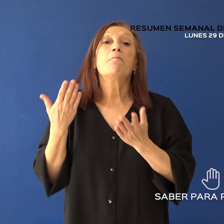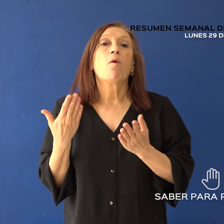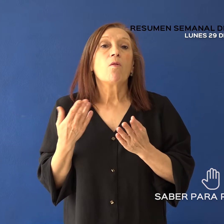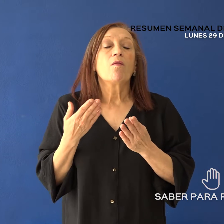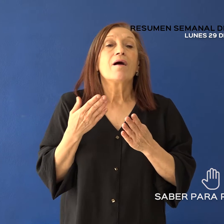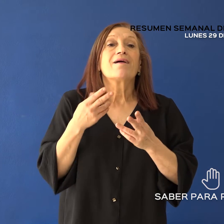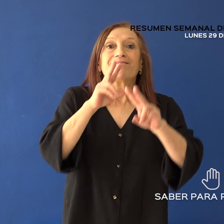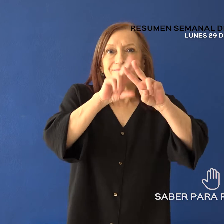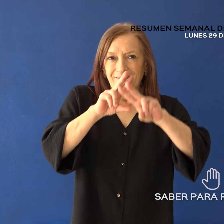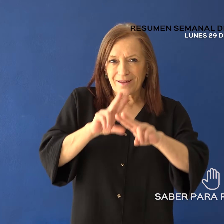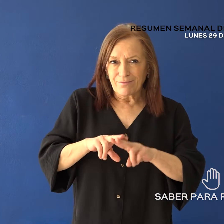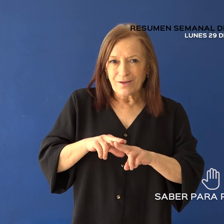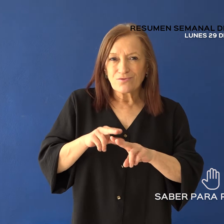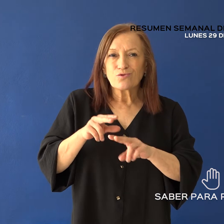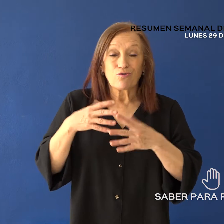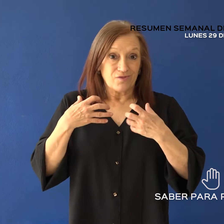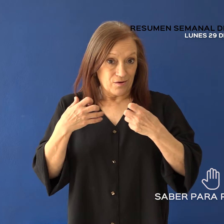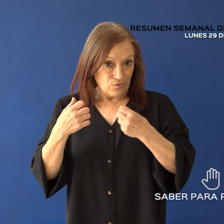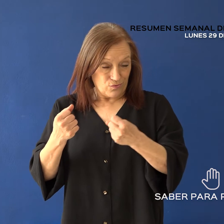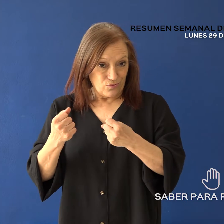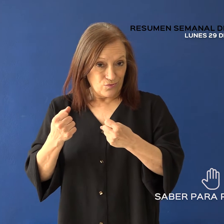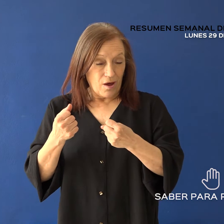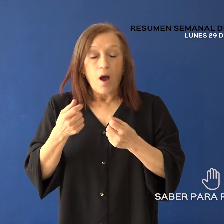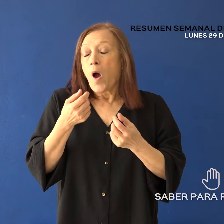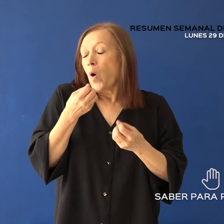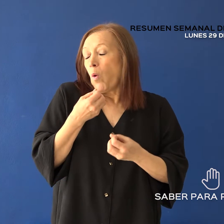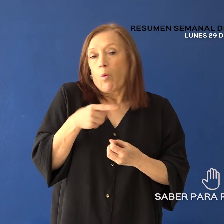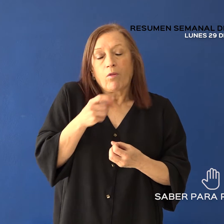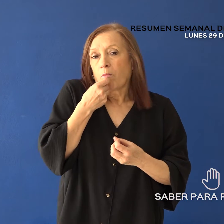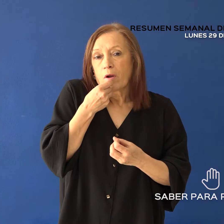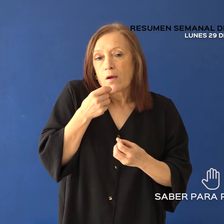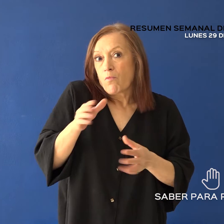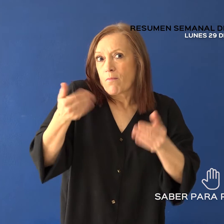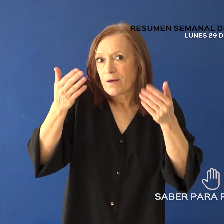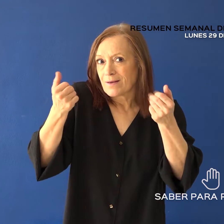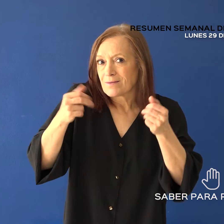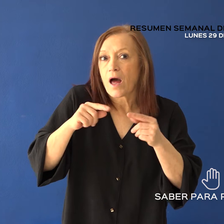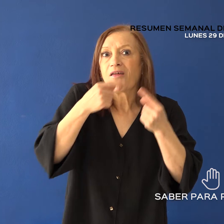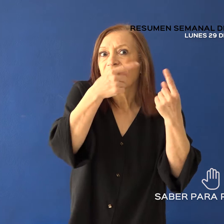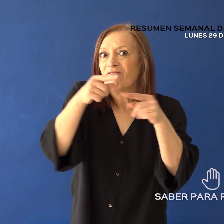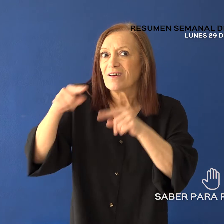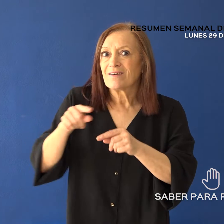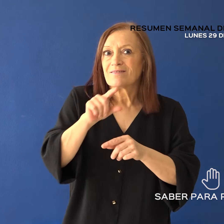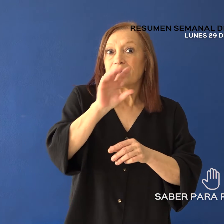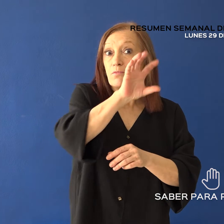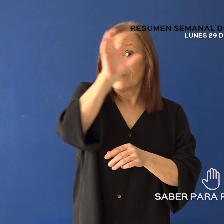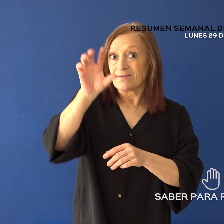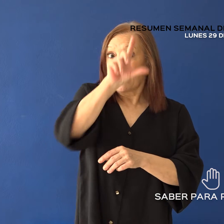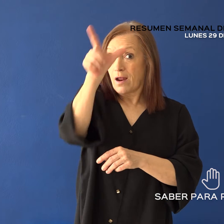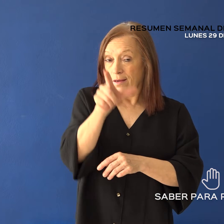beneficio del servicio de salud en caso de emergencias en otro punto del país. Para